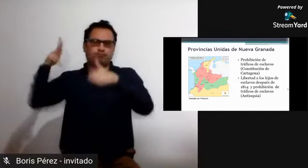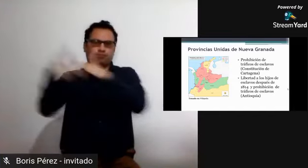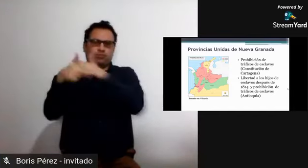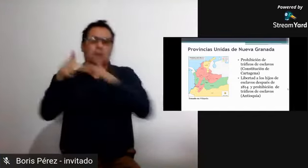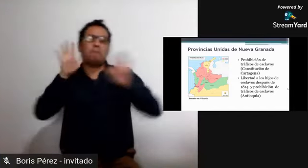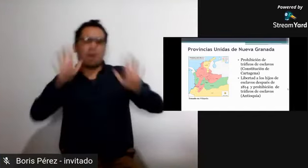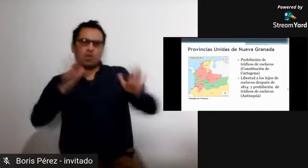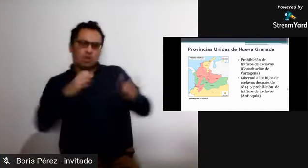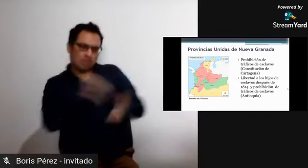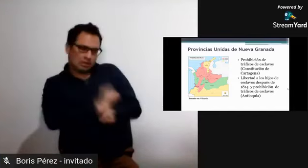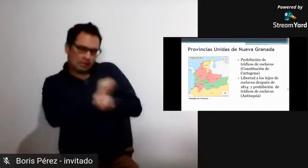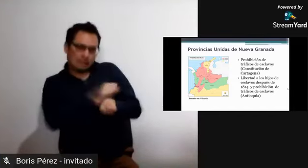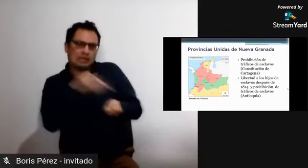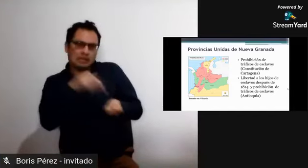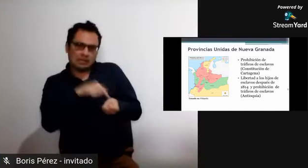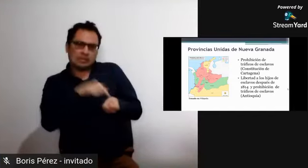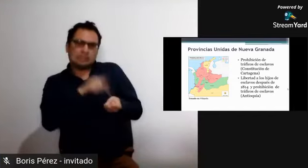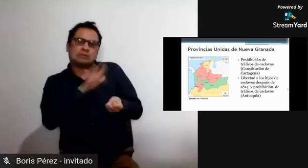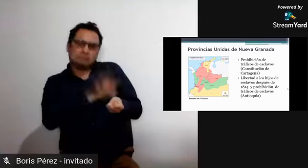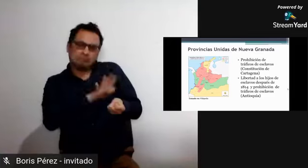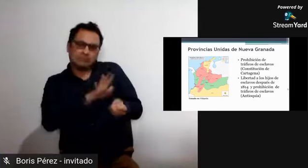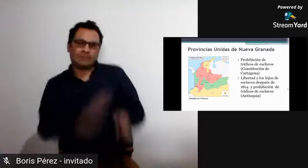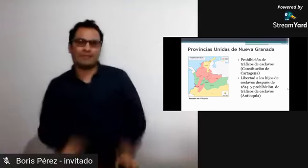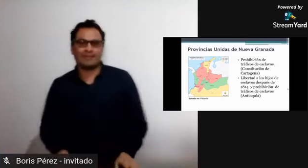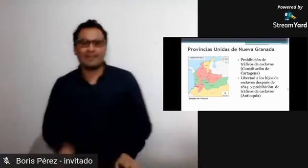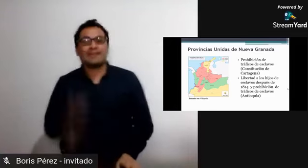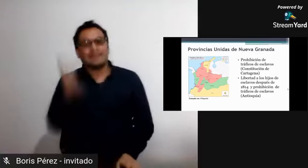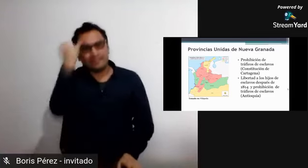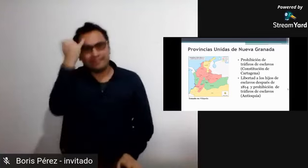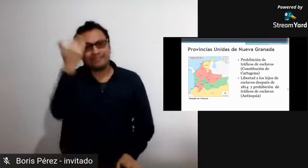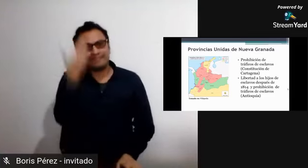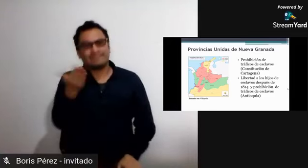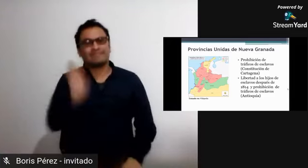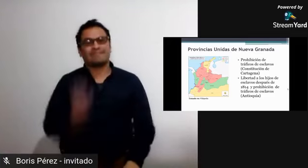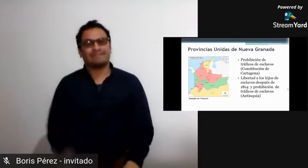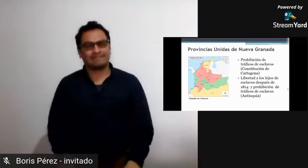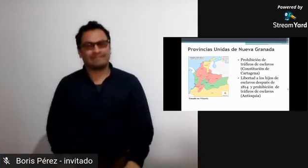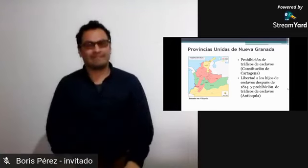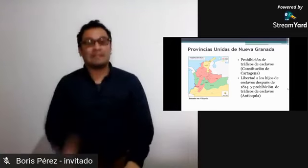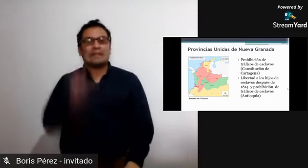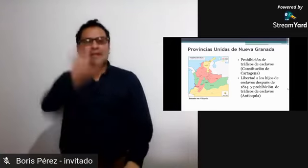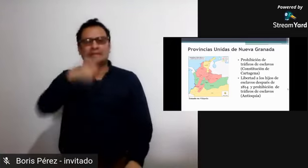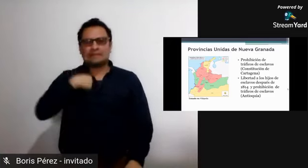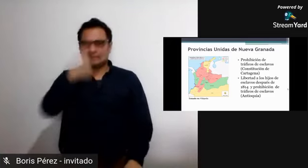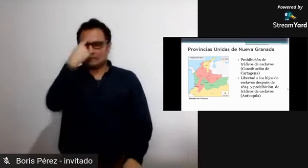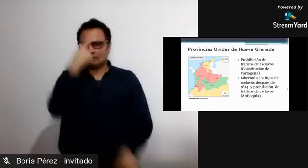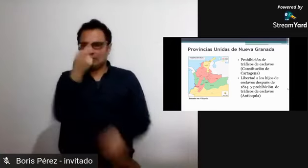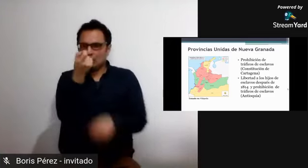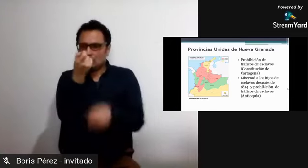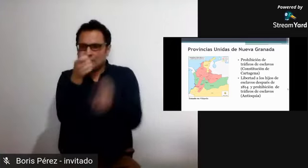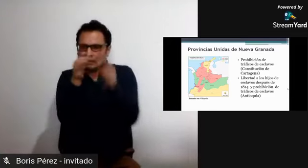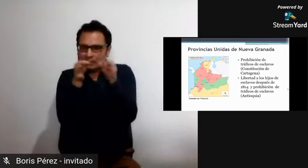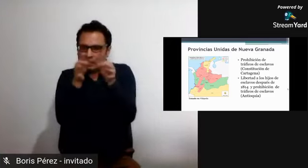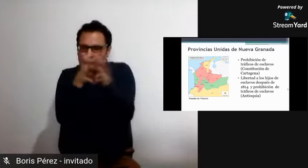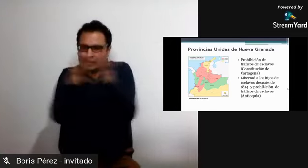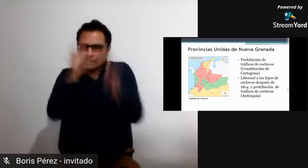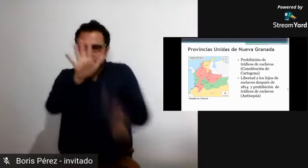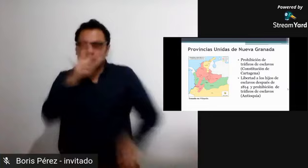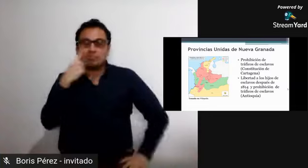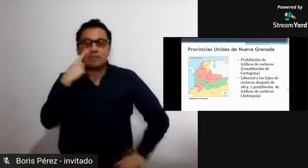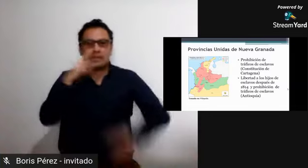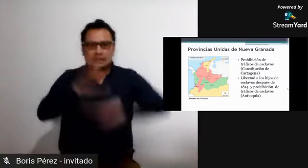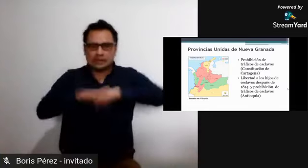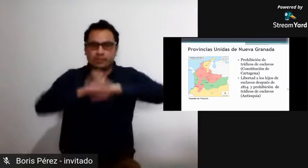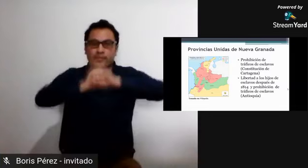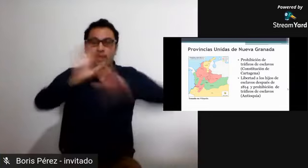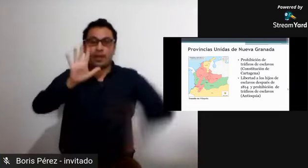Y entonces, se empiezan a firmar algunos tratados para prohibir la